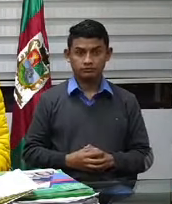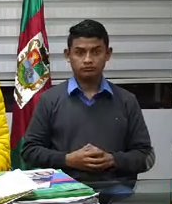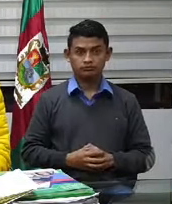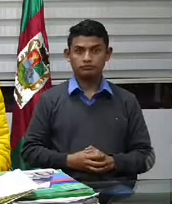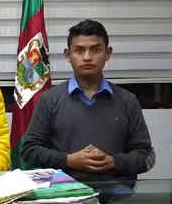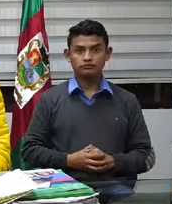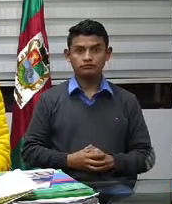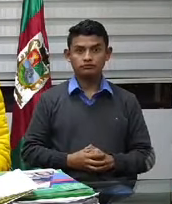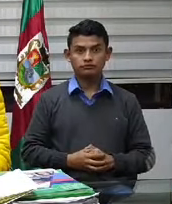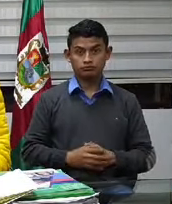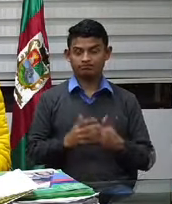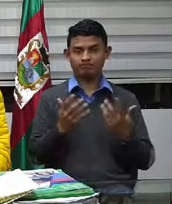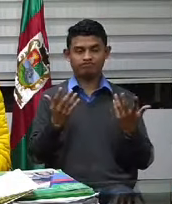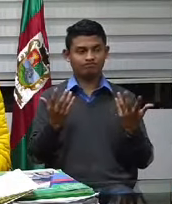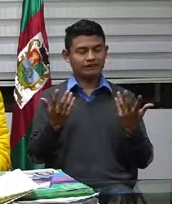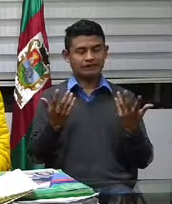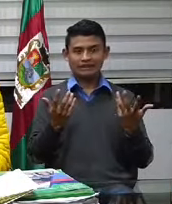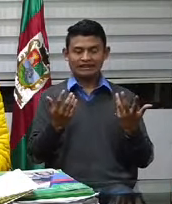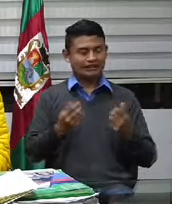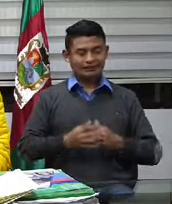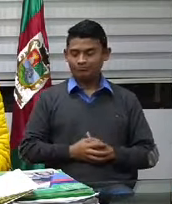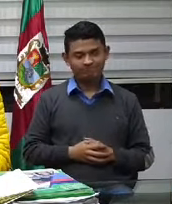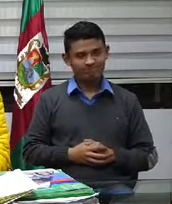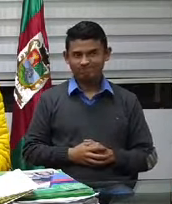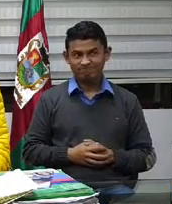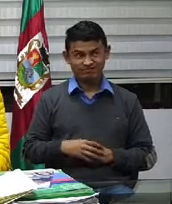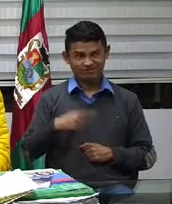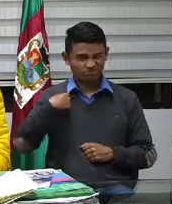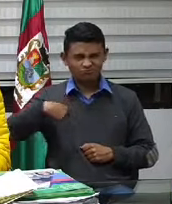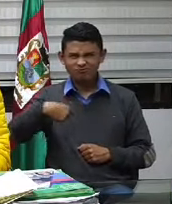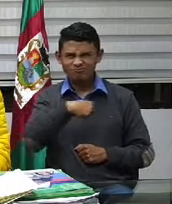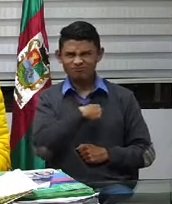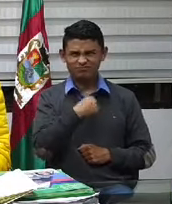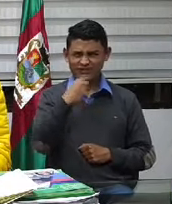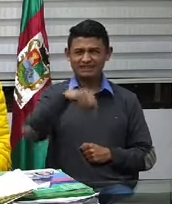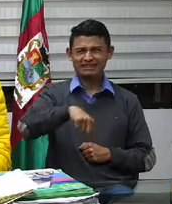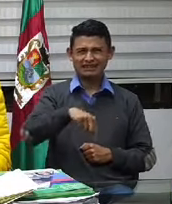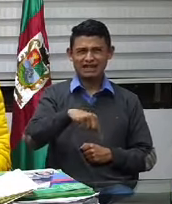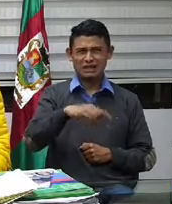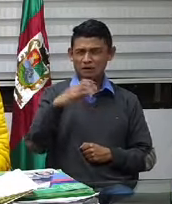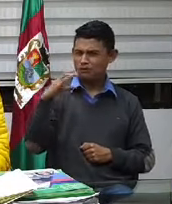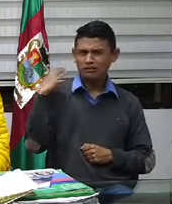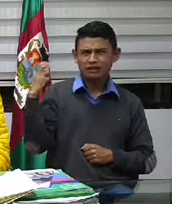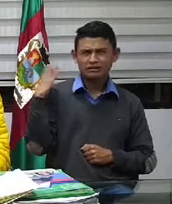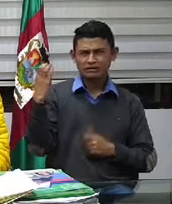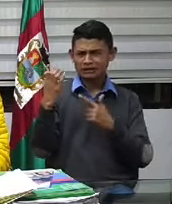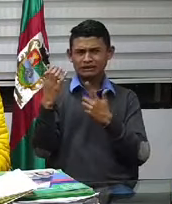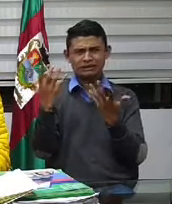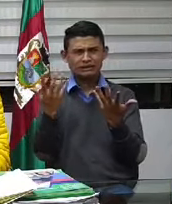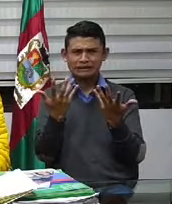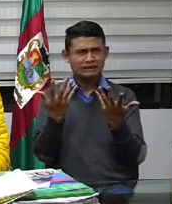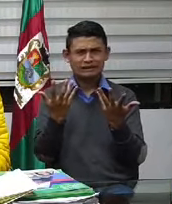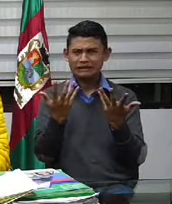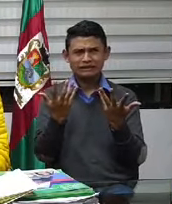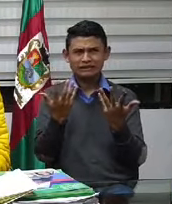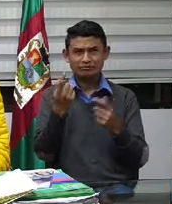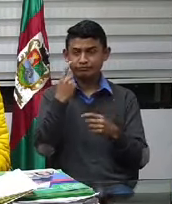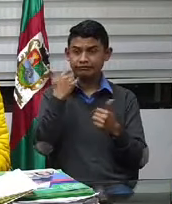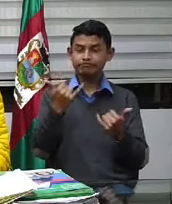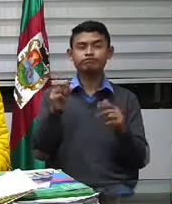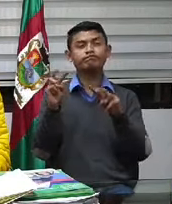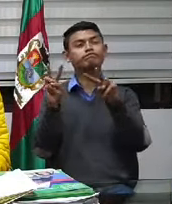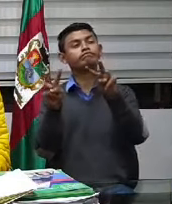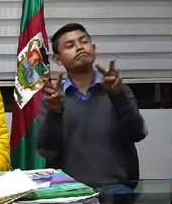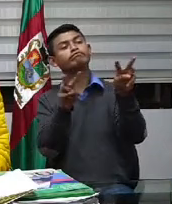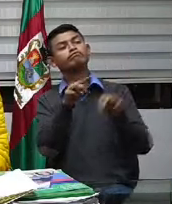y cómo ha sido algún comportamiento de nosotros como ciudadanos, realmente es que la irresponsabilidad aquí